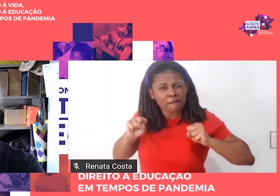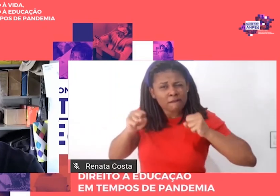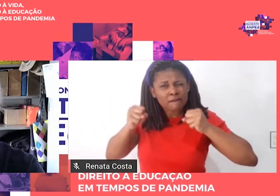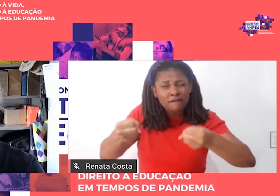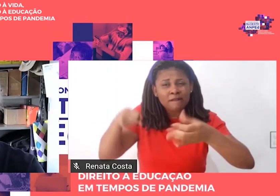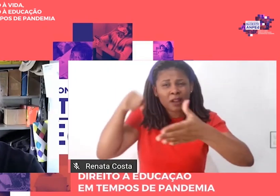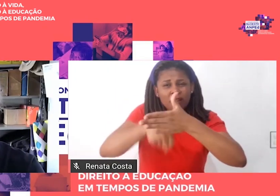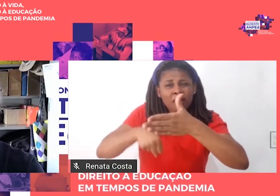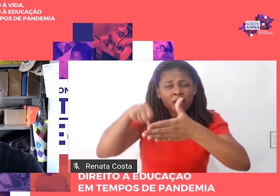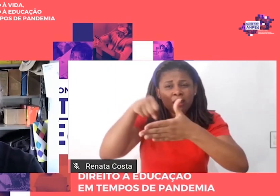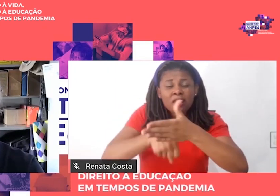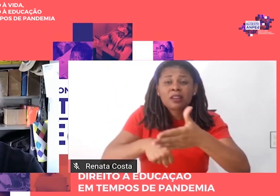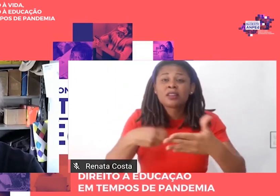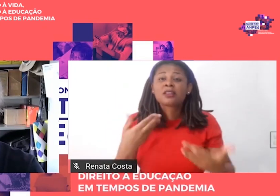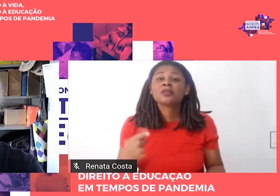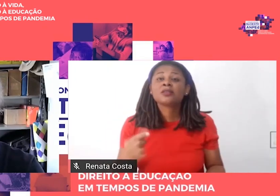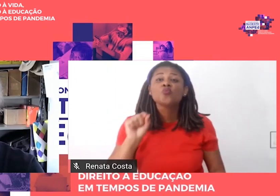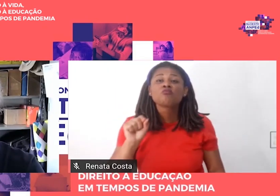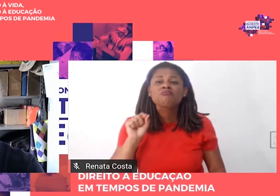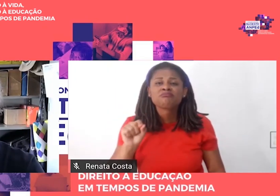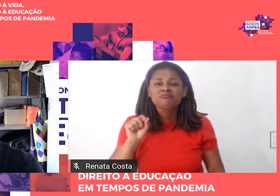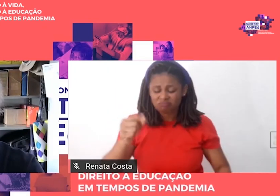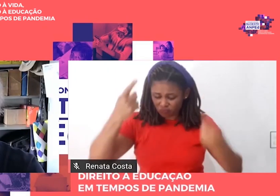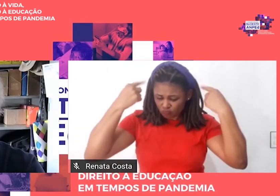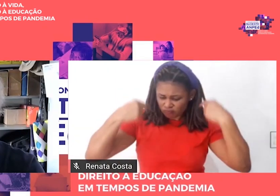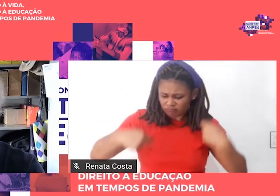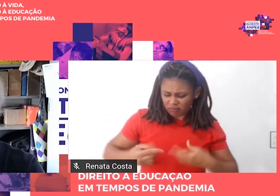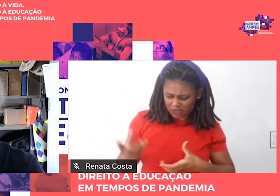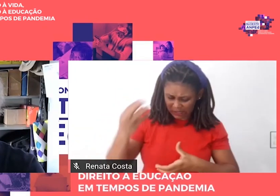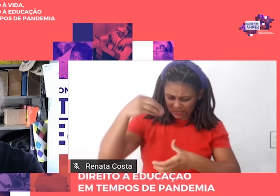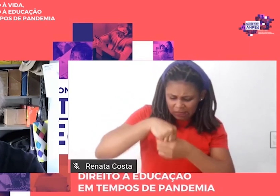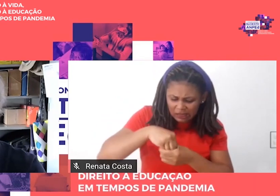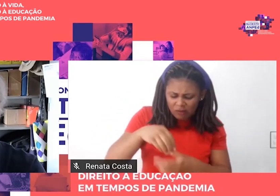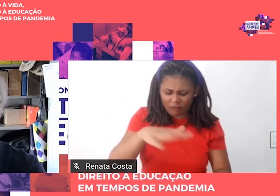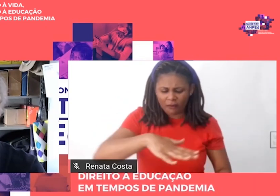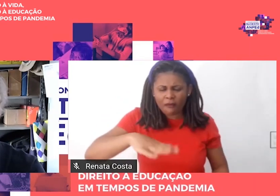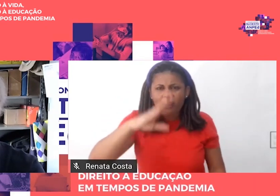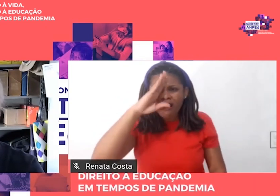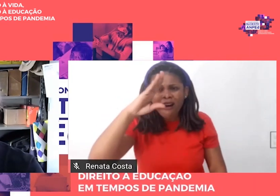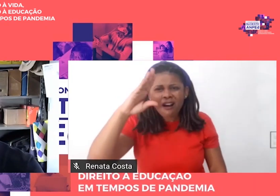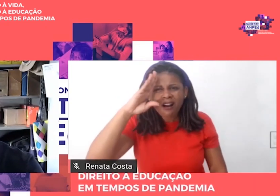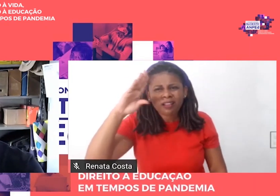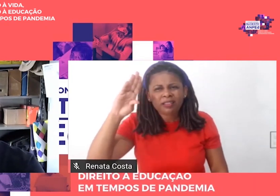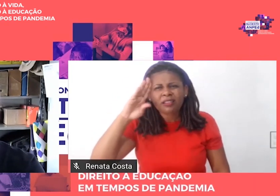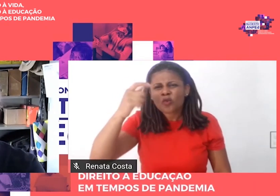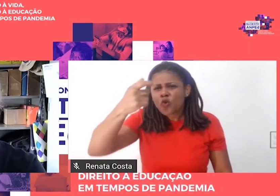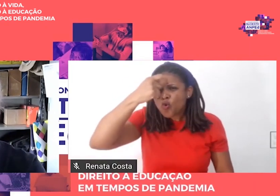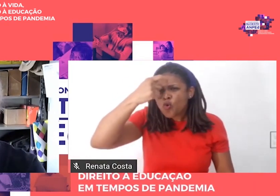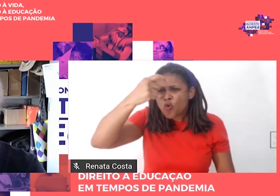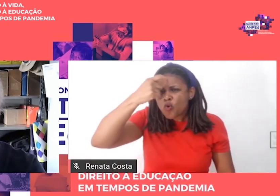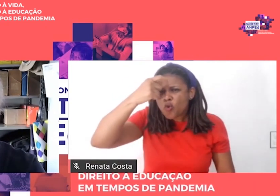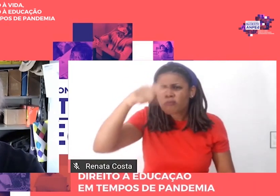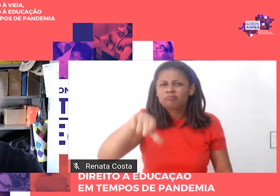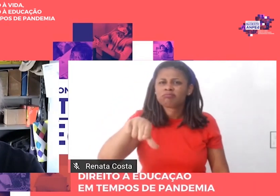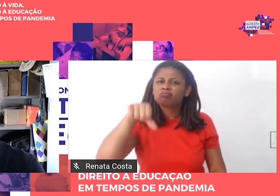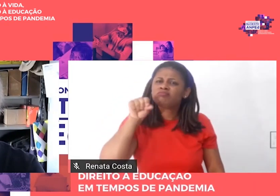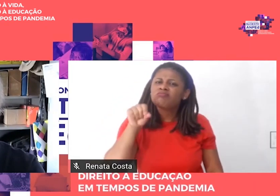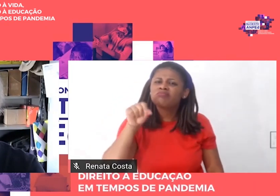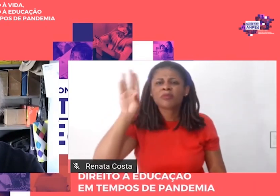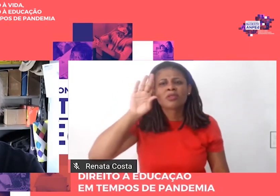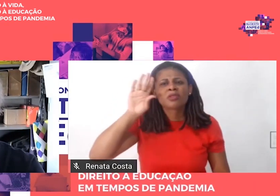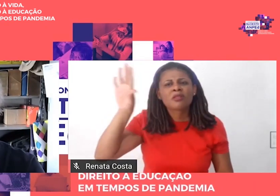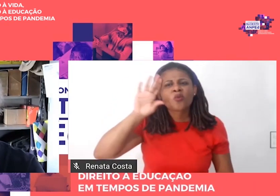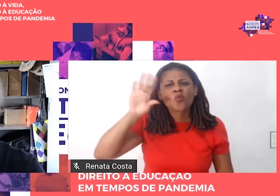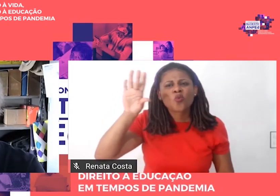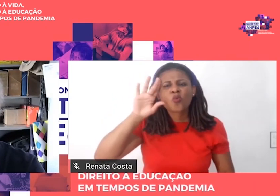oriunda do próprio meio acadêmico. Coerente com a sua opção teórico-metodológica, a primeira atividade